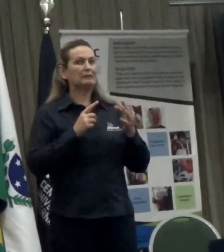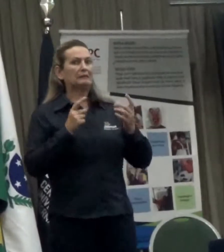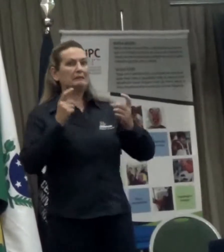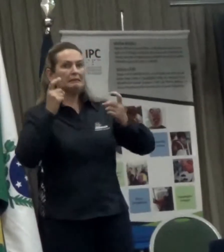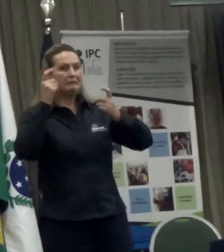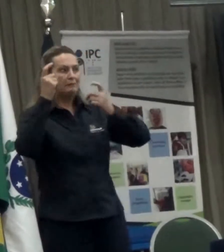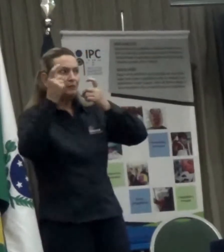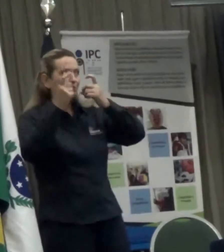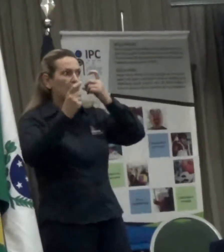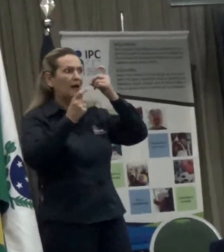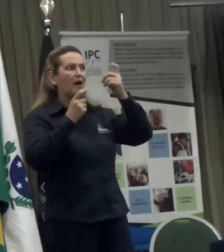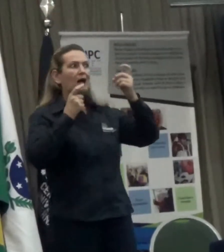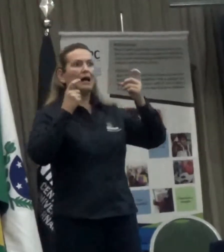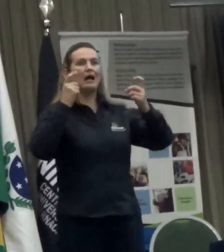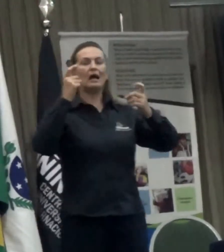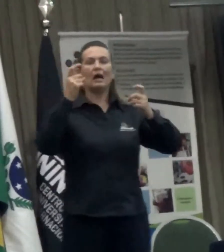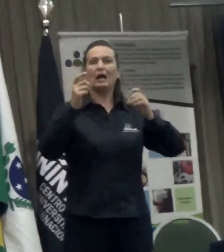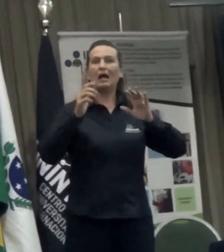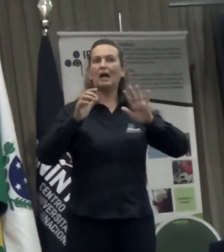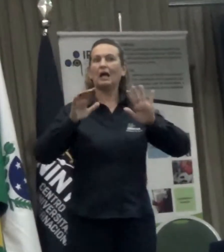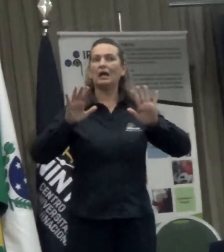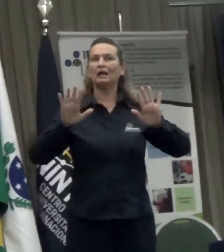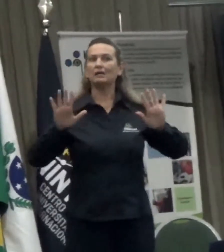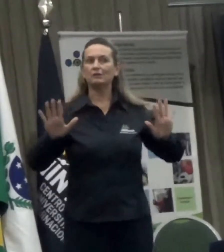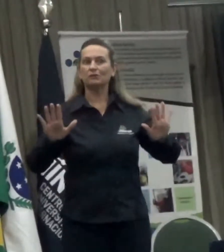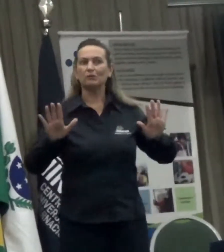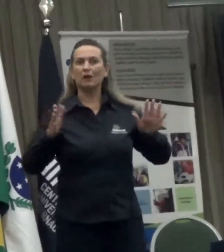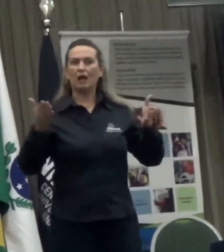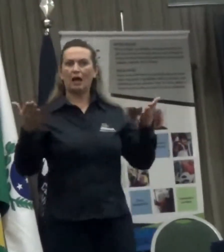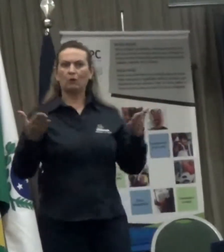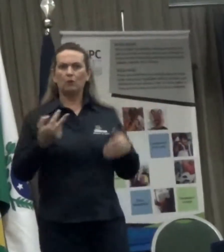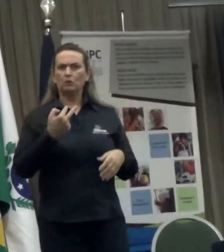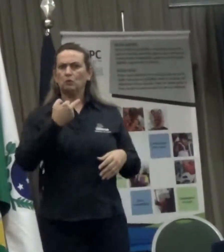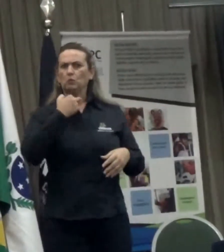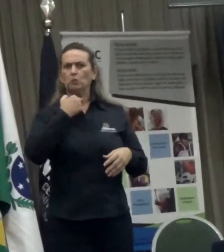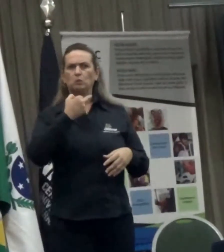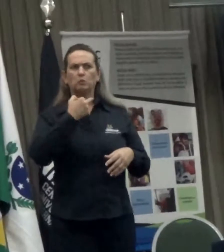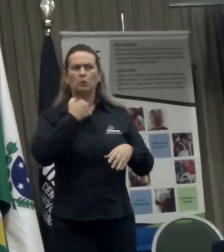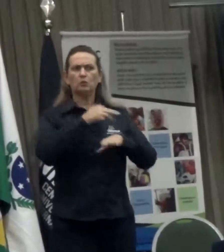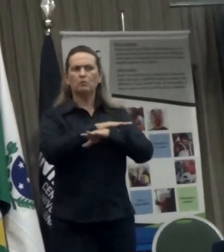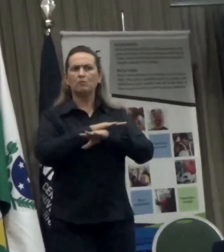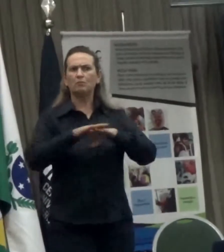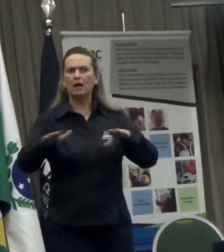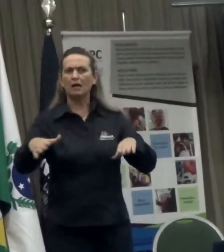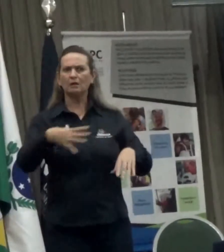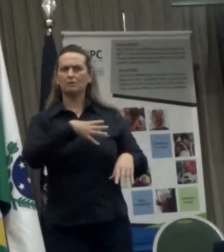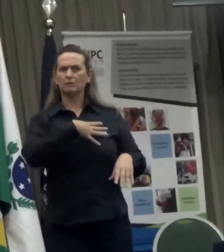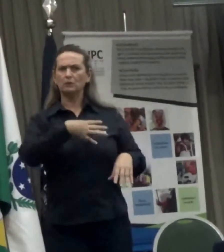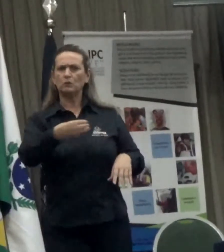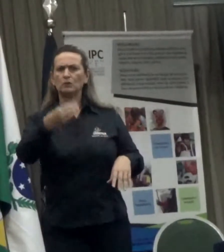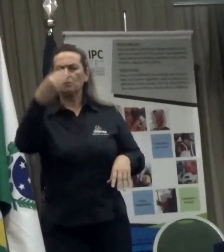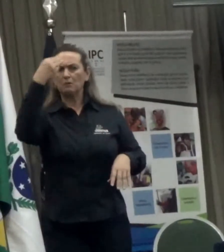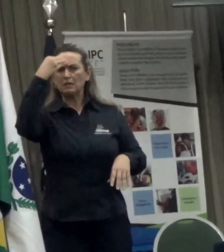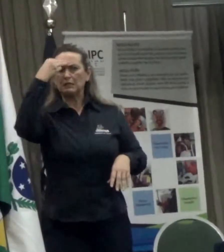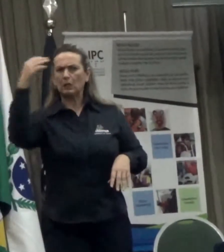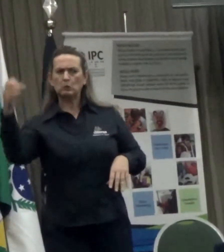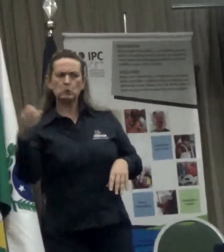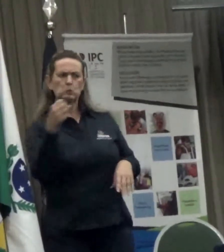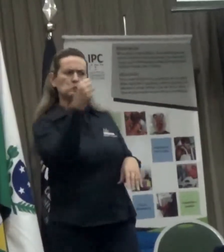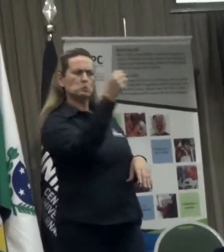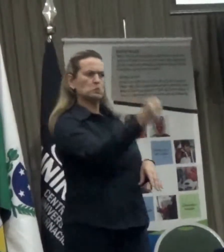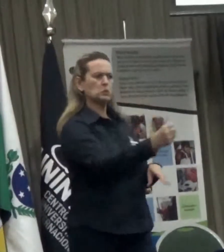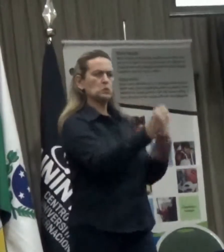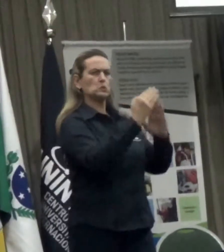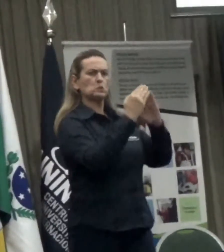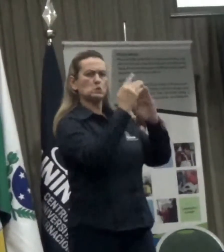realidade agora é outra. Eles não vão mais colocar o filho no marido homem e mantê-los ali. Eles vão ter que lidar com a ideia de que esse